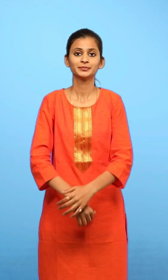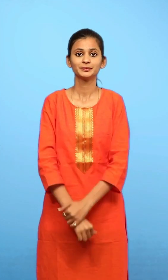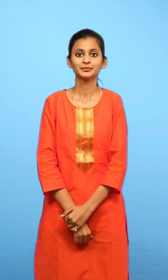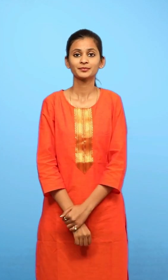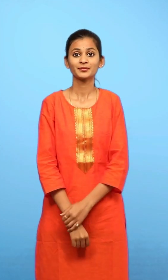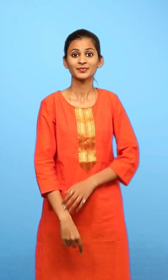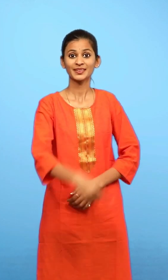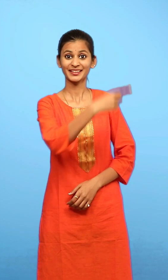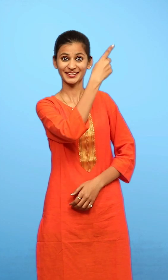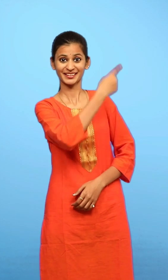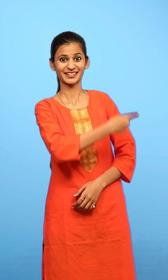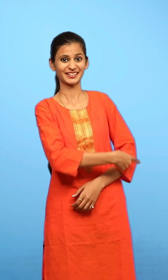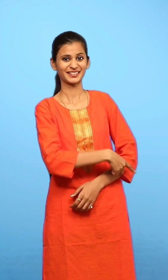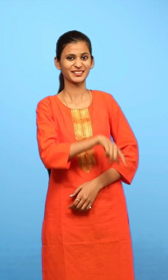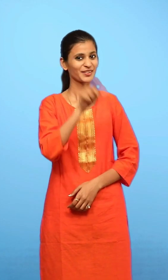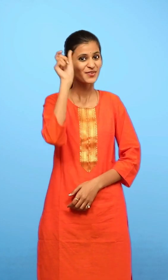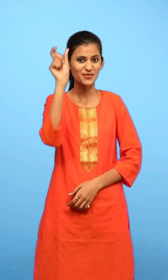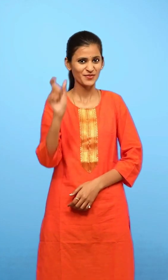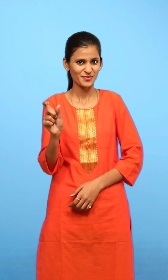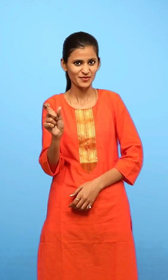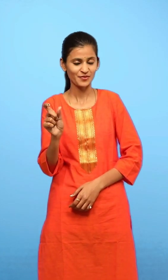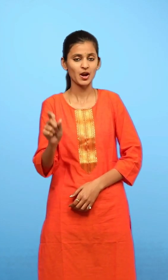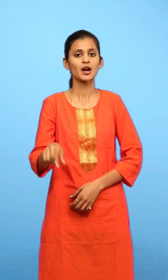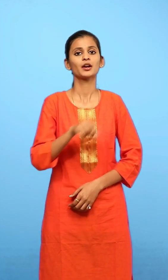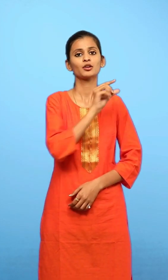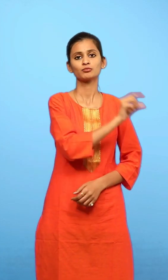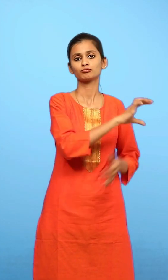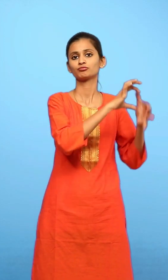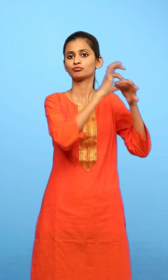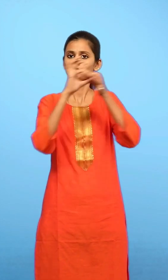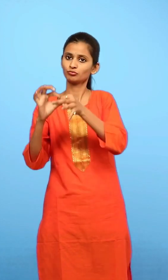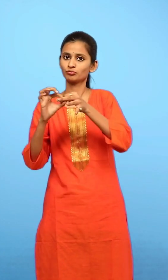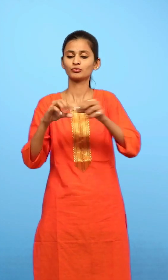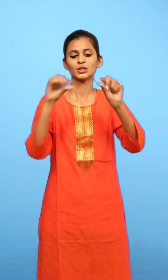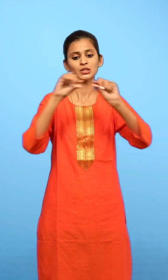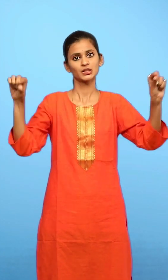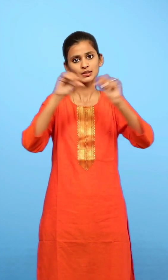अब यहां दिये शब्दों का इस्तेमाल करते हुए वाक्य बनाओ